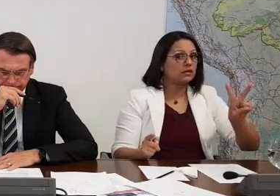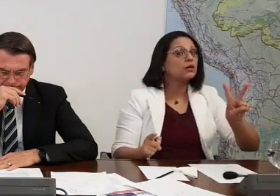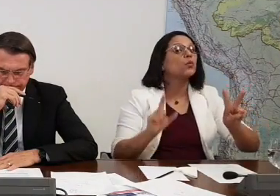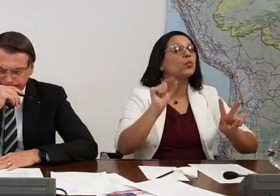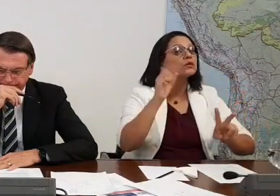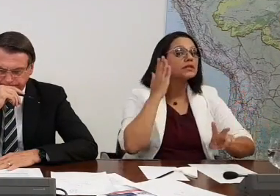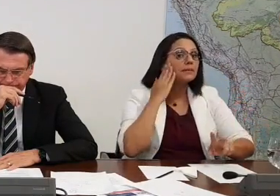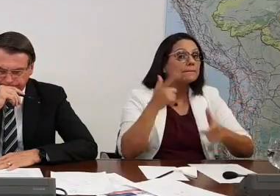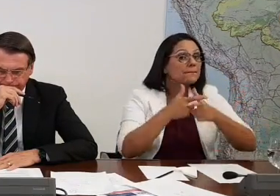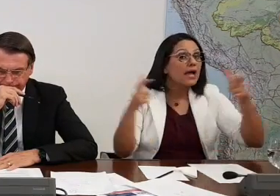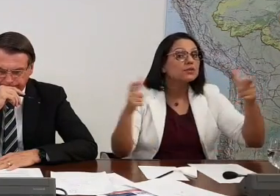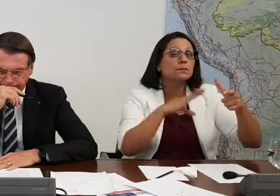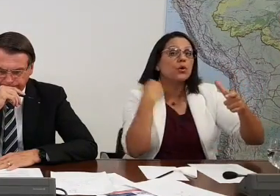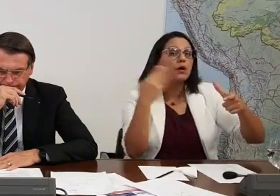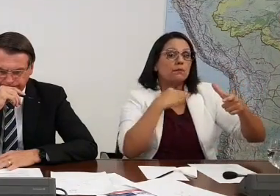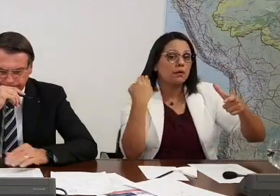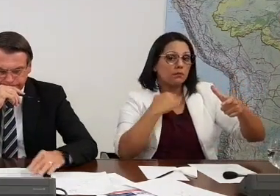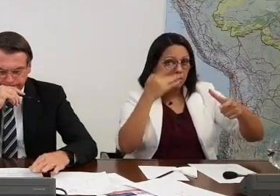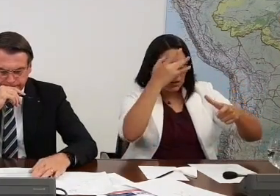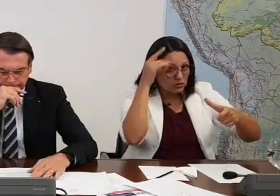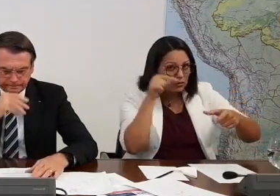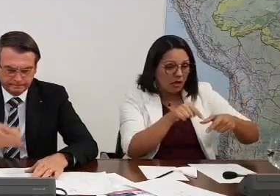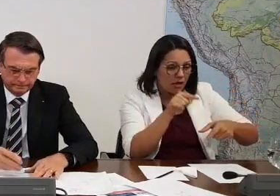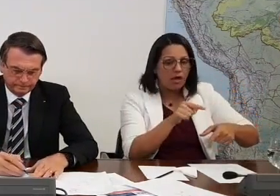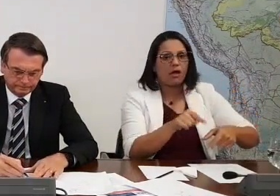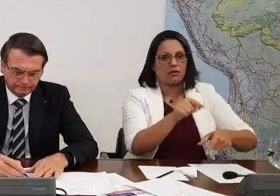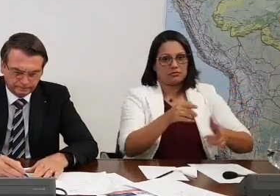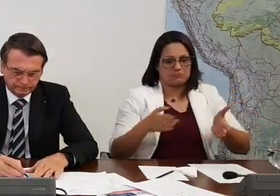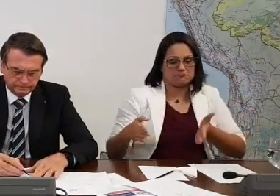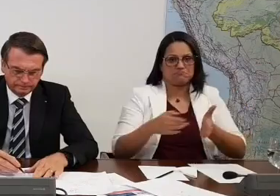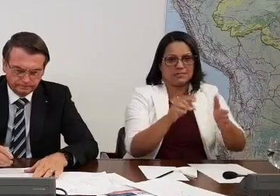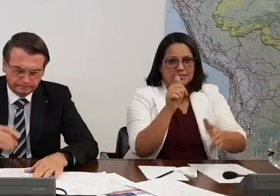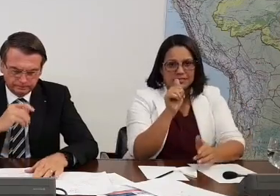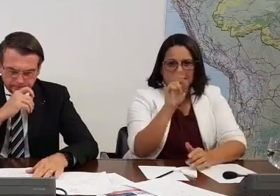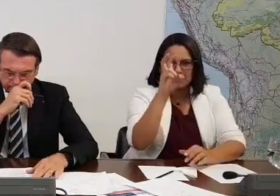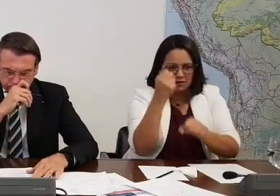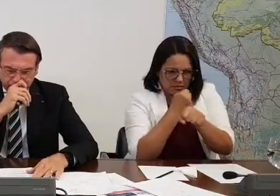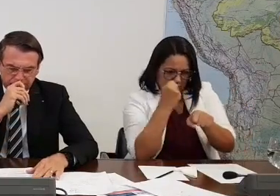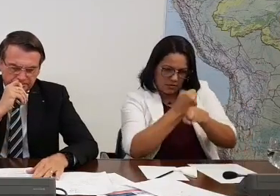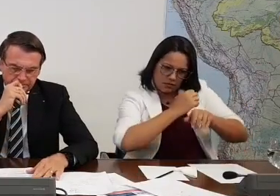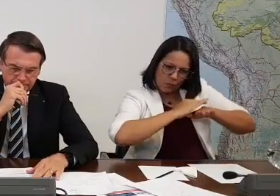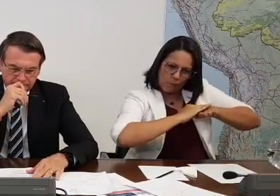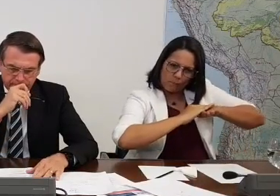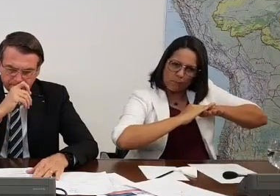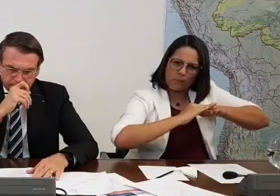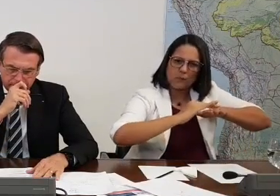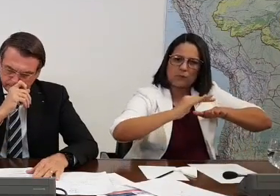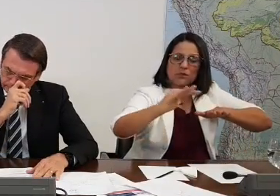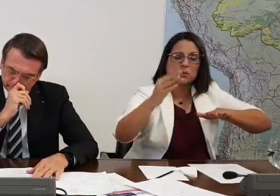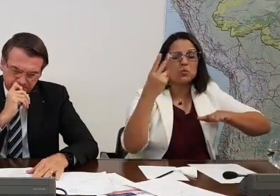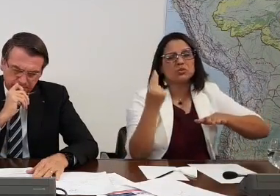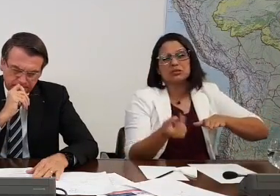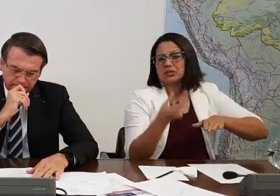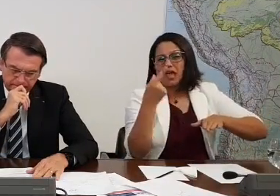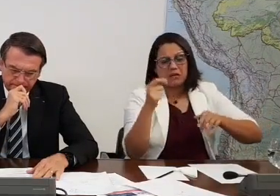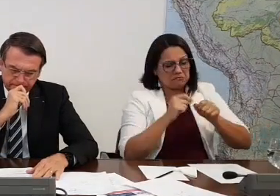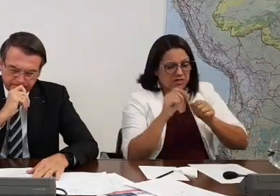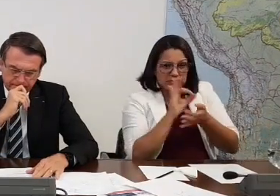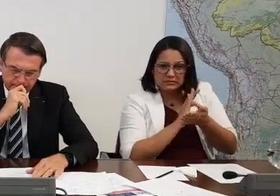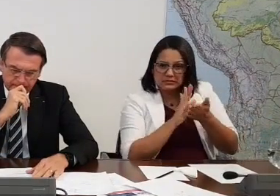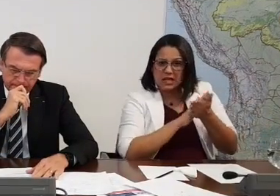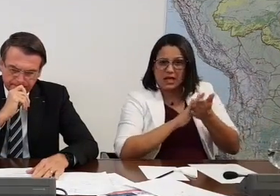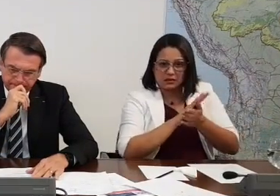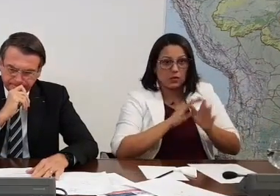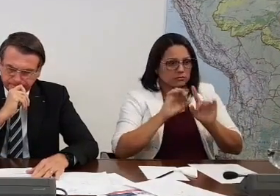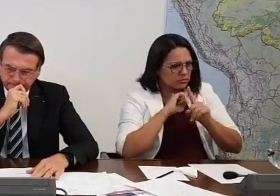gente no Brasil. E a gente está entregando para a sociedade 15 quilômetros. Depois de muito tempo, sem nada entrega. Então, a sociedade vai começar a